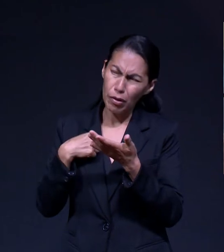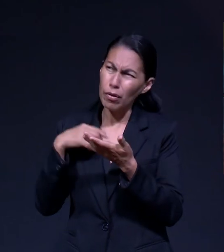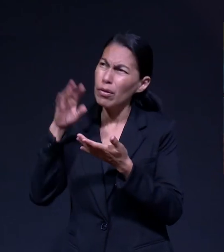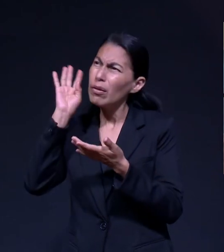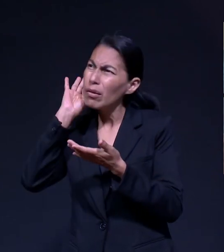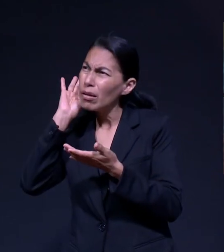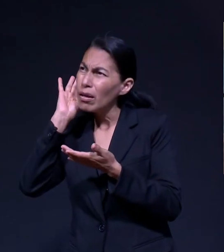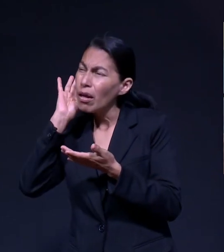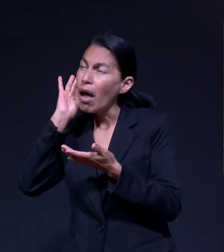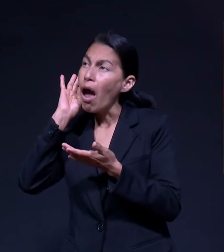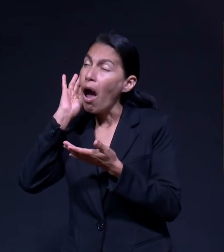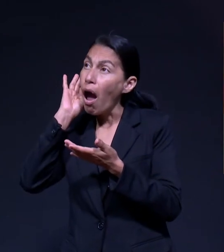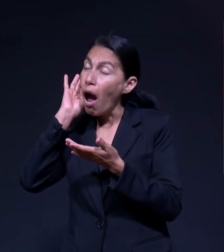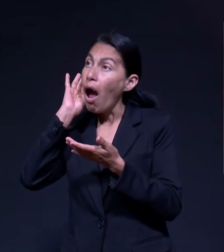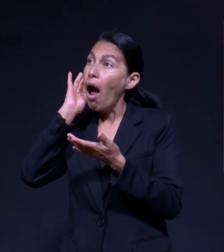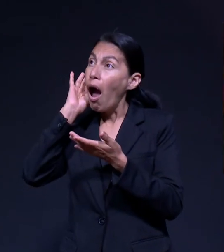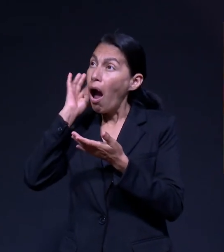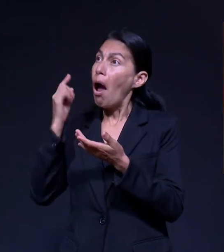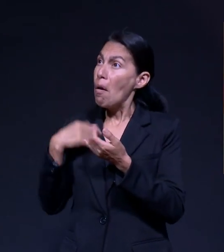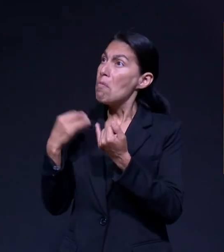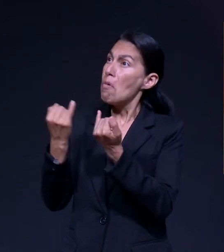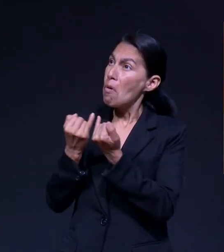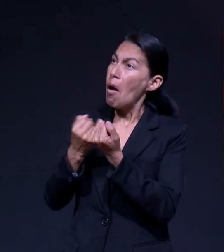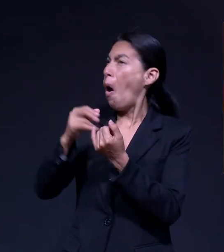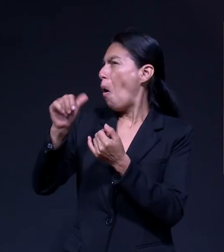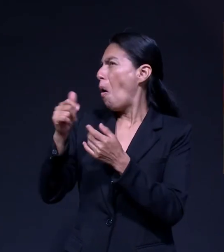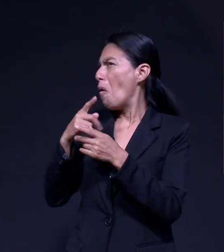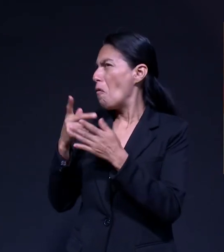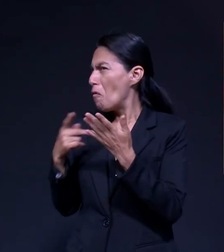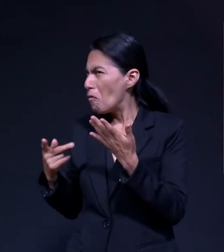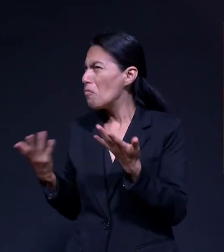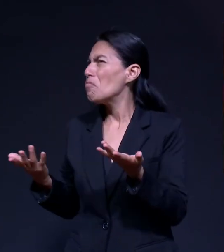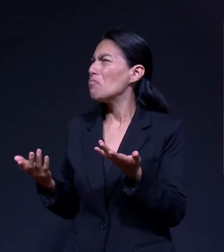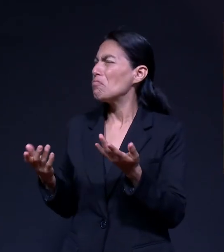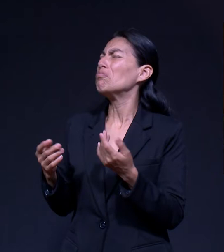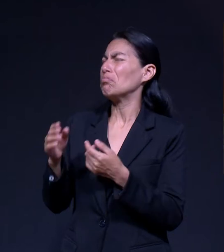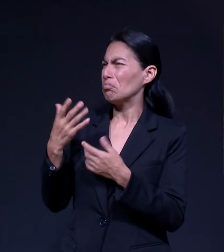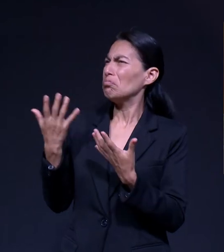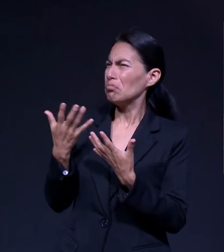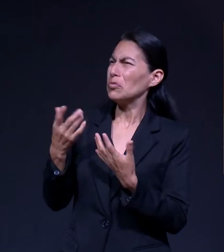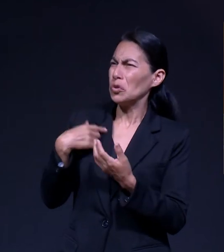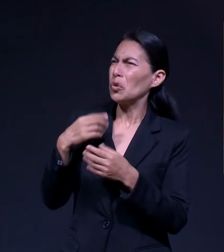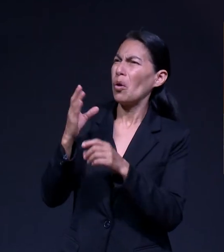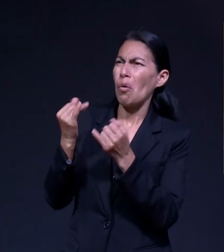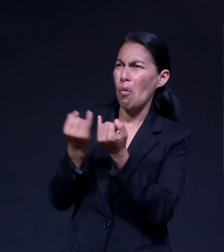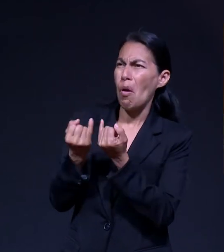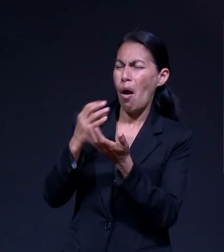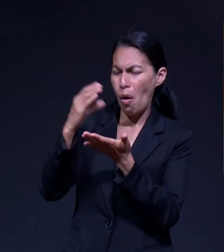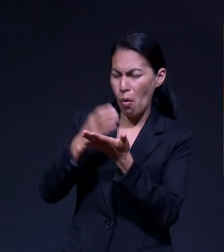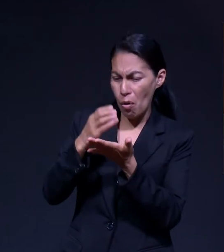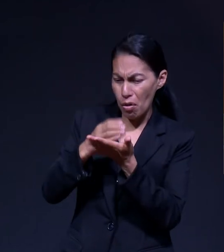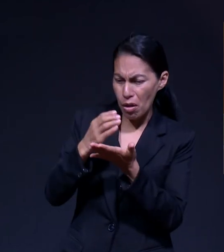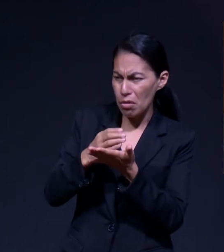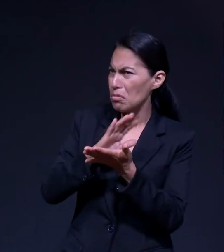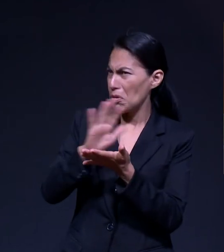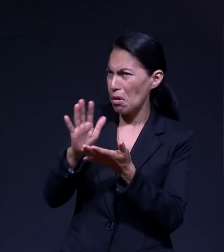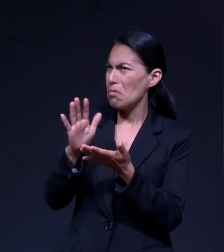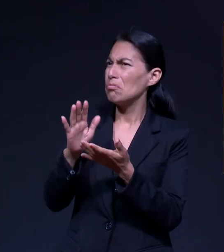manera Y desde ese entonces, hasta ya algunos años, tengo cuadernitos de oración Ya algunos de ellos están llenos